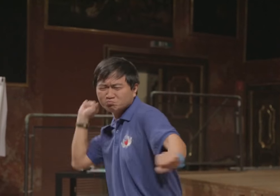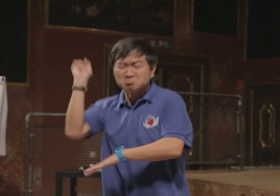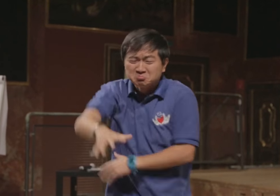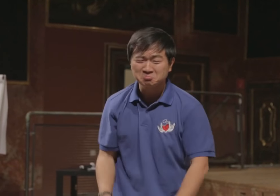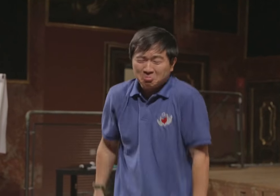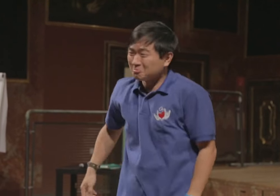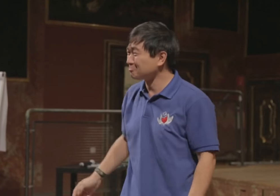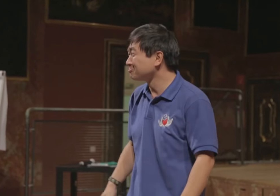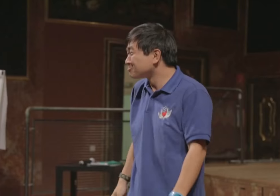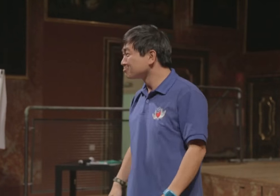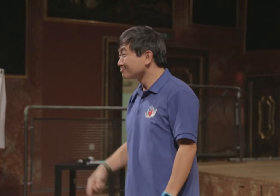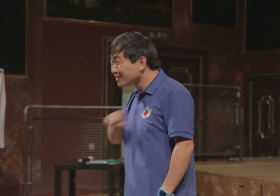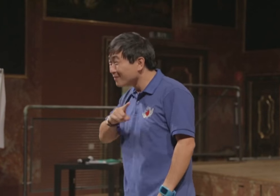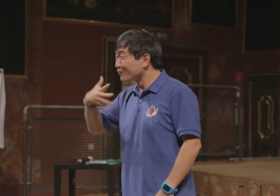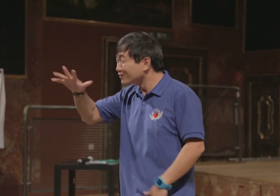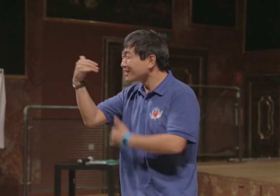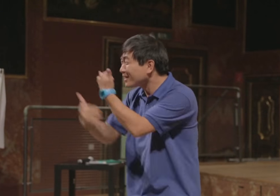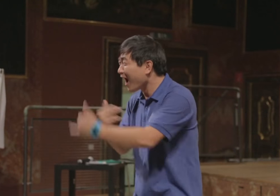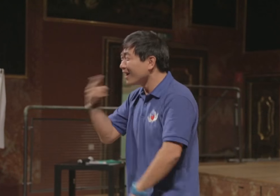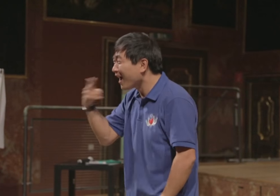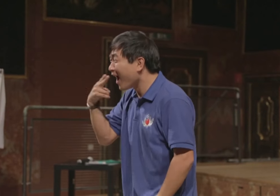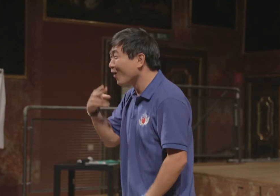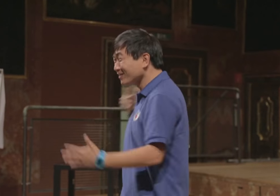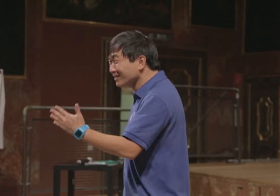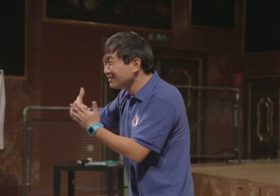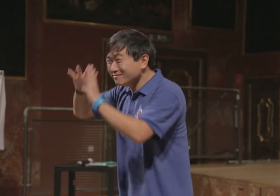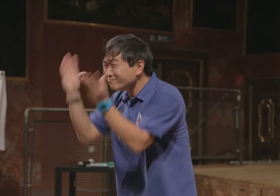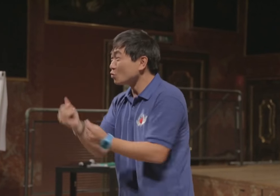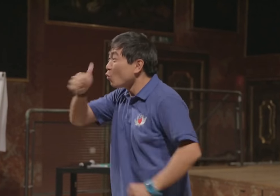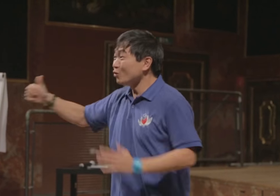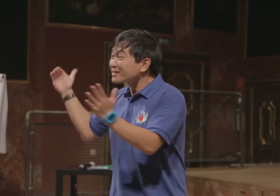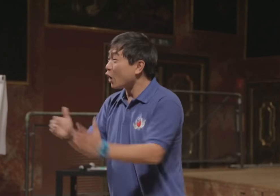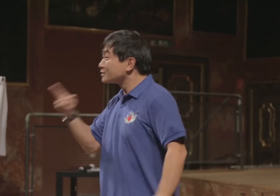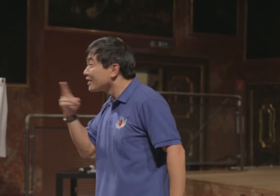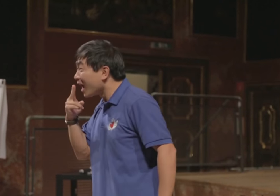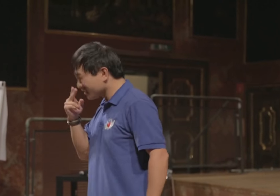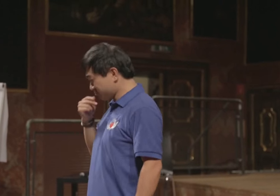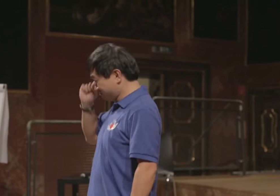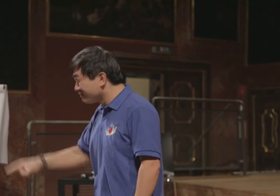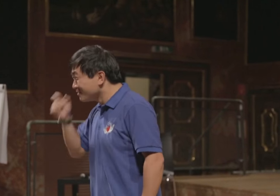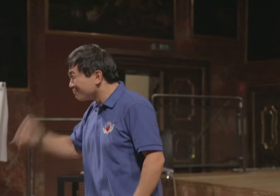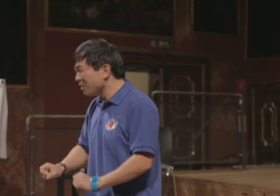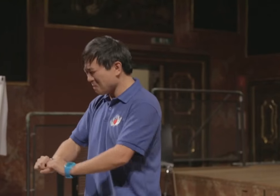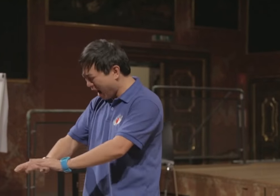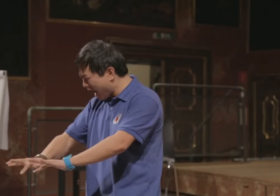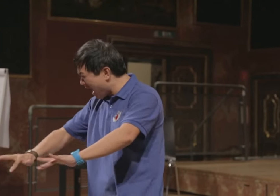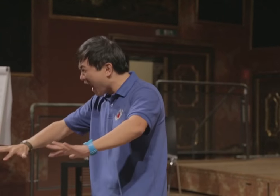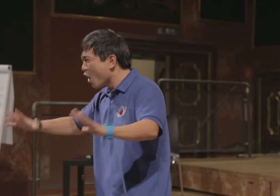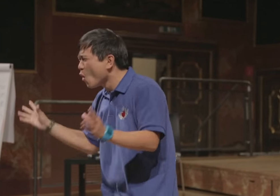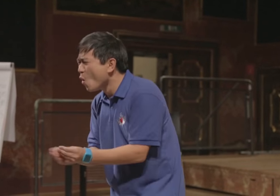nicht auf, sondern wir schmeißen auch die Dinge weg, weil wir sie nicht mehr brauchen. Ich 15 Jahre lang habe ich geraucht. Über 100.000 Zigarettenstümmel habe ich auf den Boden geworfen. Sie haben